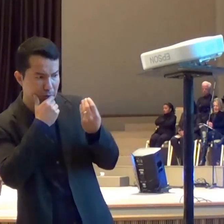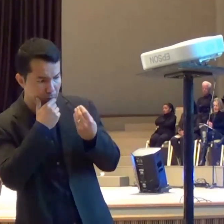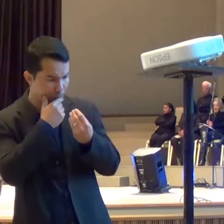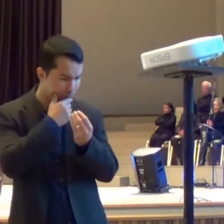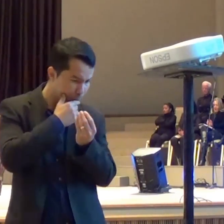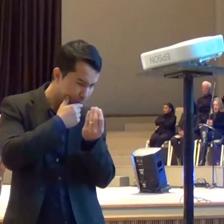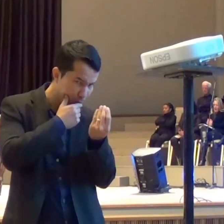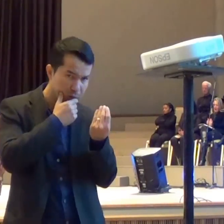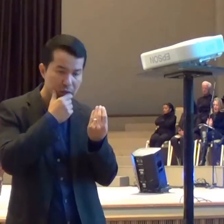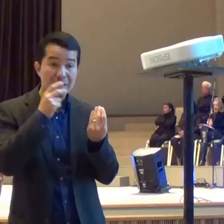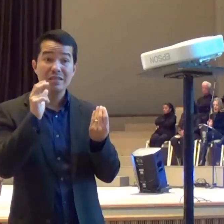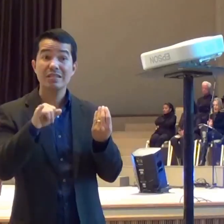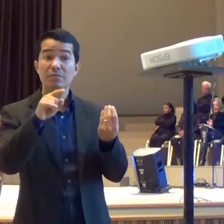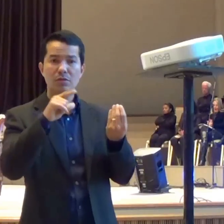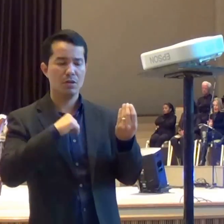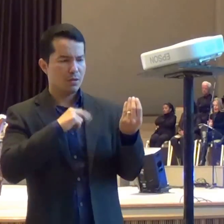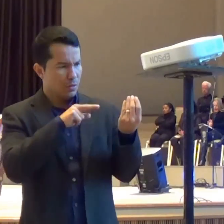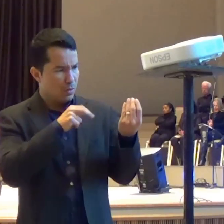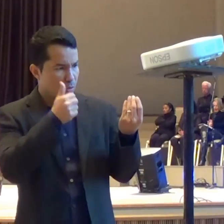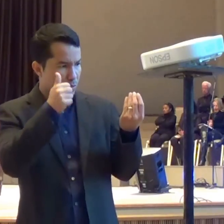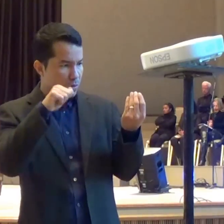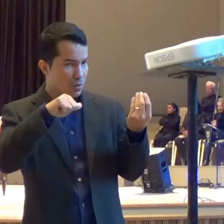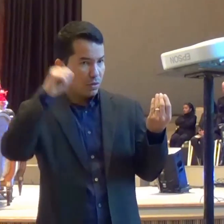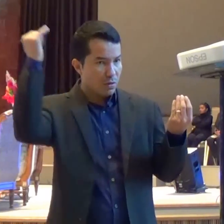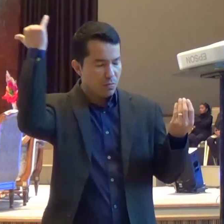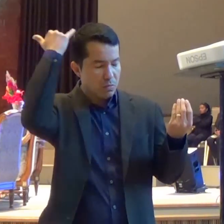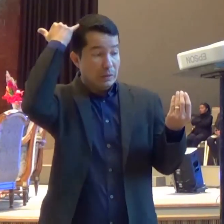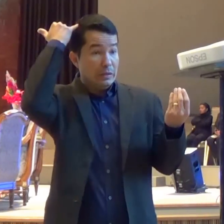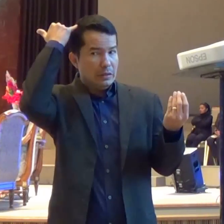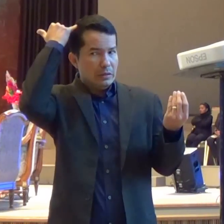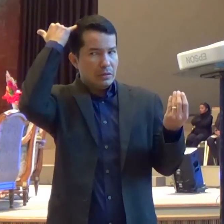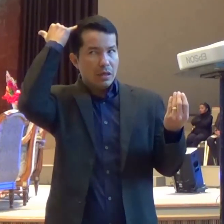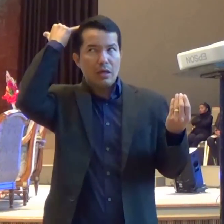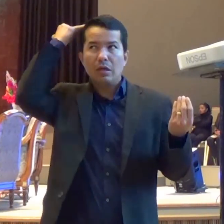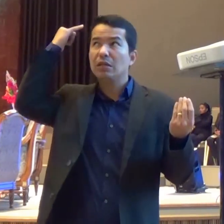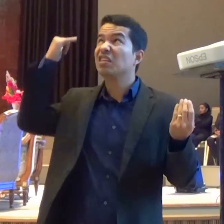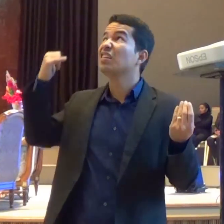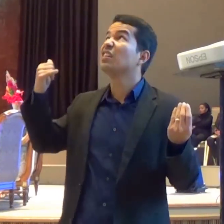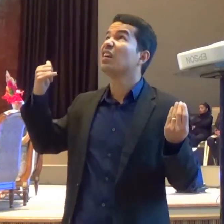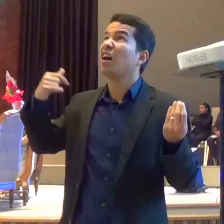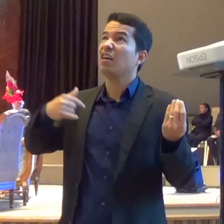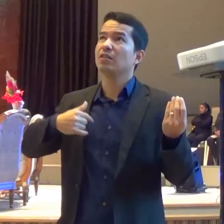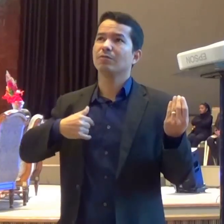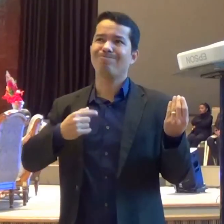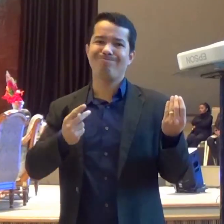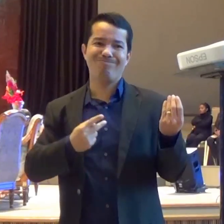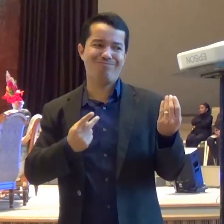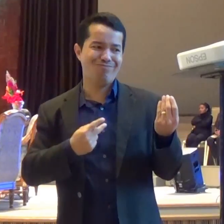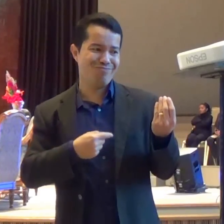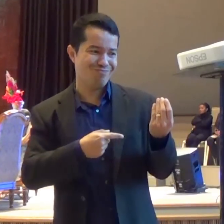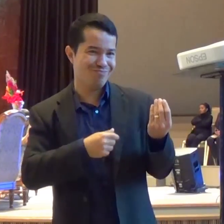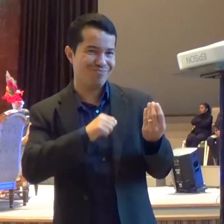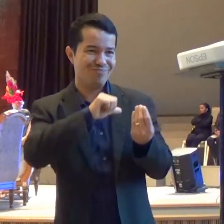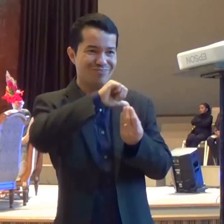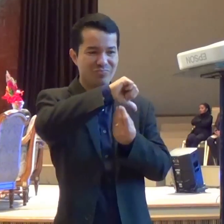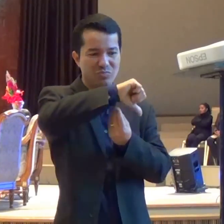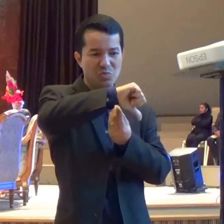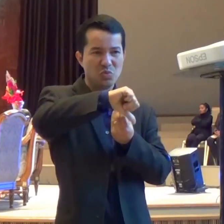Moço Moça Homem Mulher Eu quero Eu mexer Na tua vida De